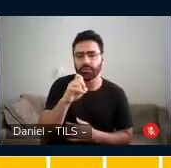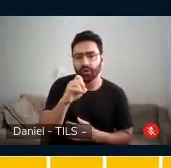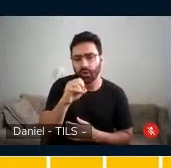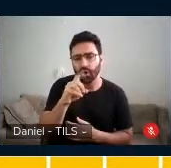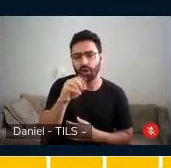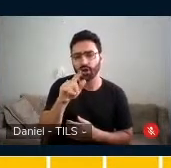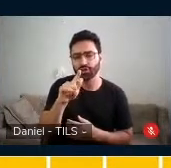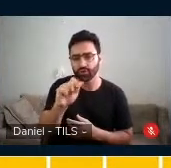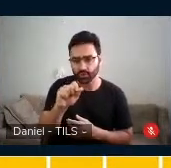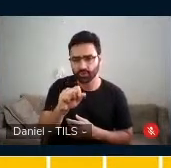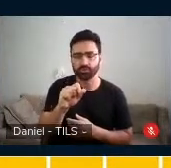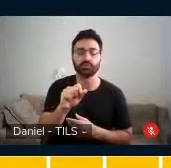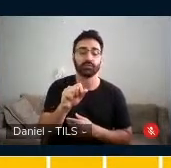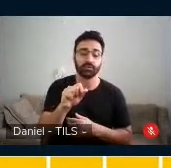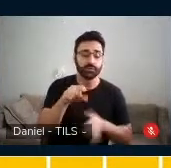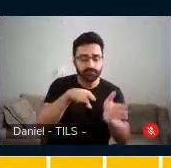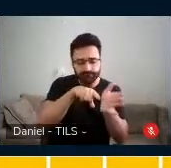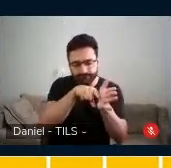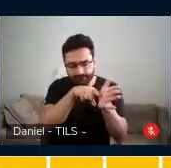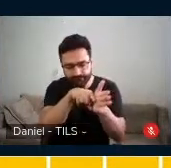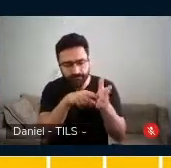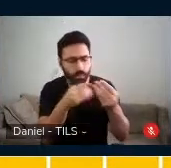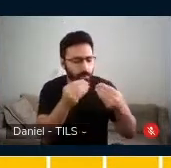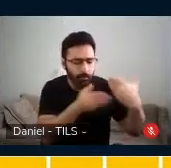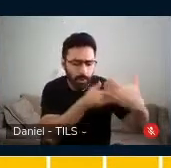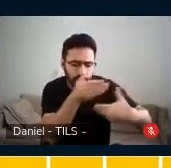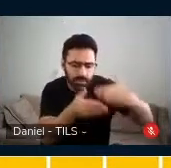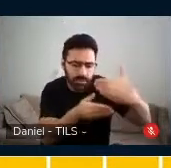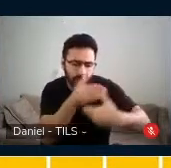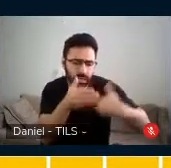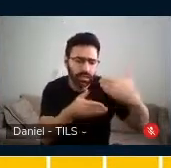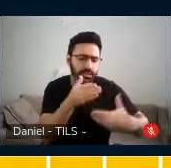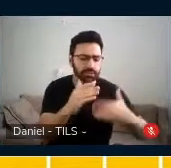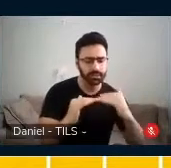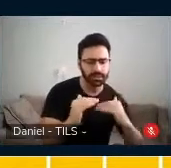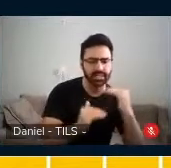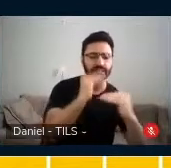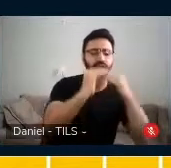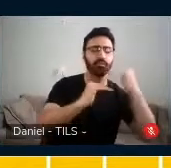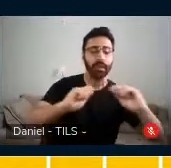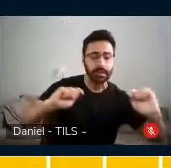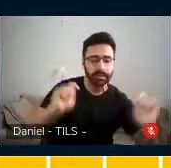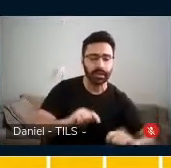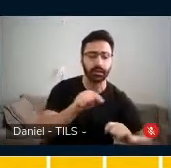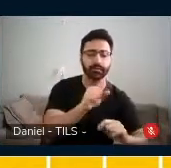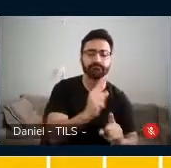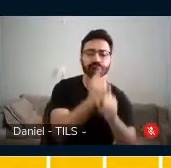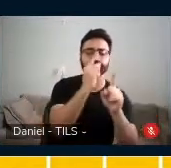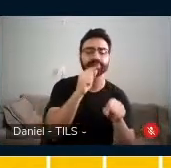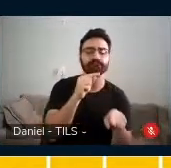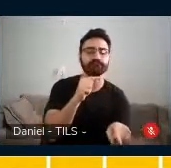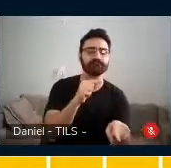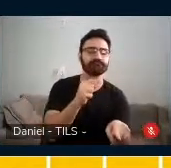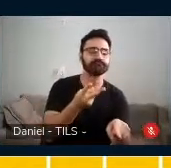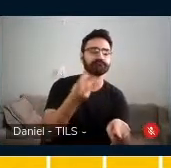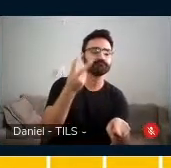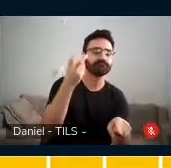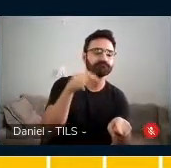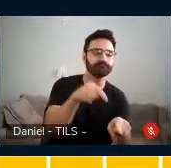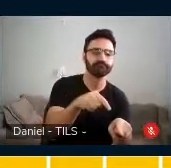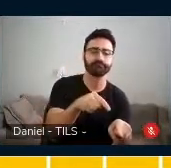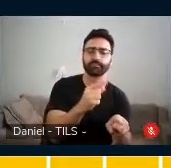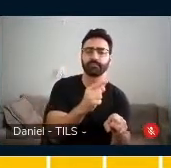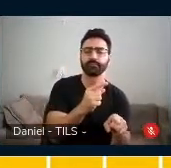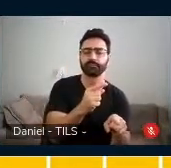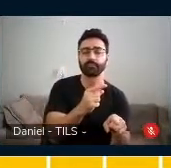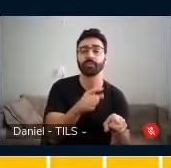clínico porque procura investigar os processos de desenvolvimento que levam ou levaram a determinados sintomas. É